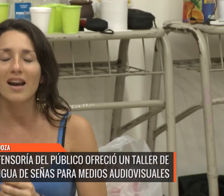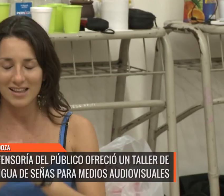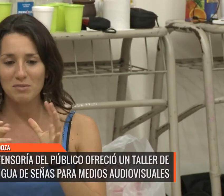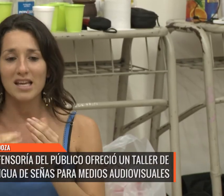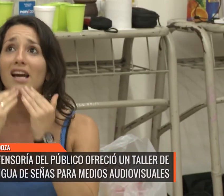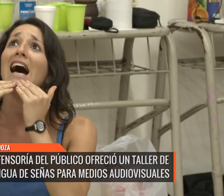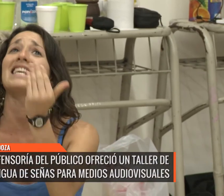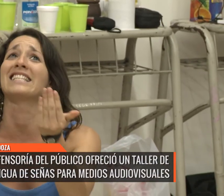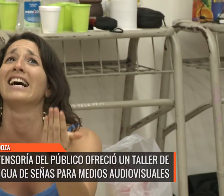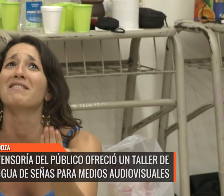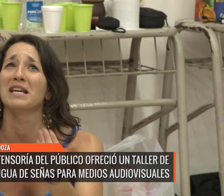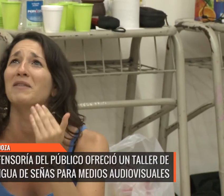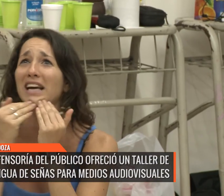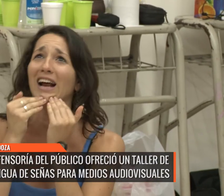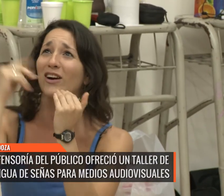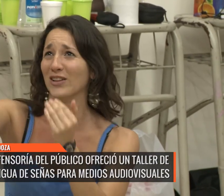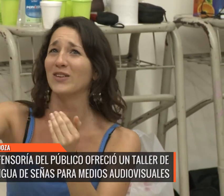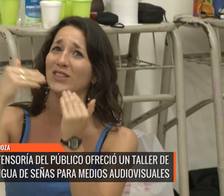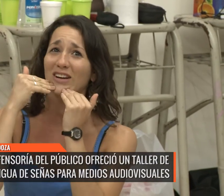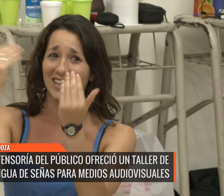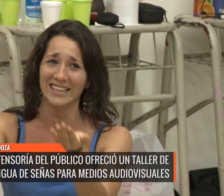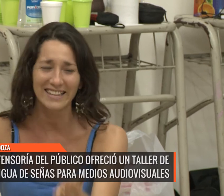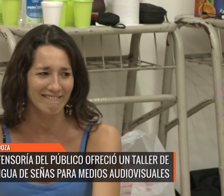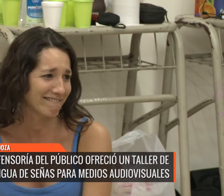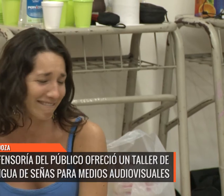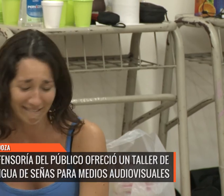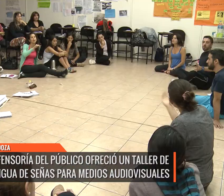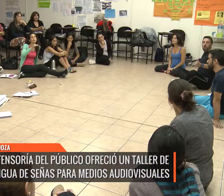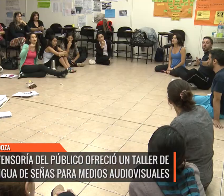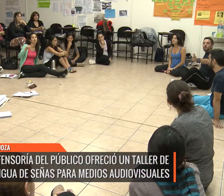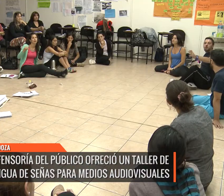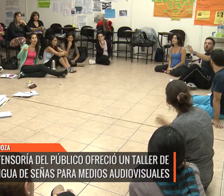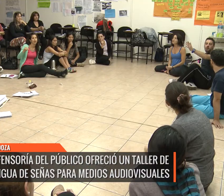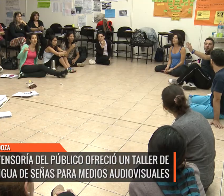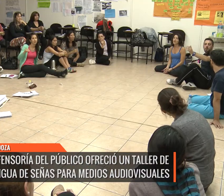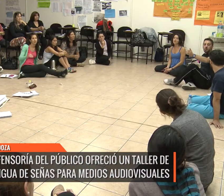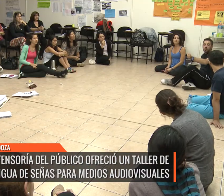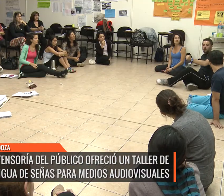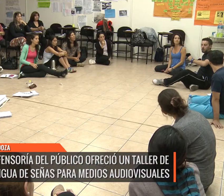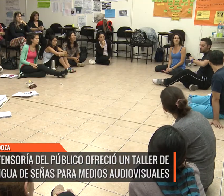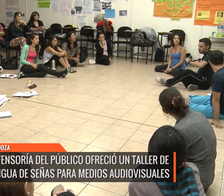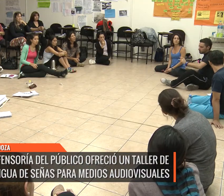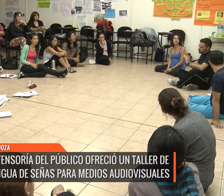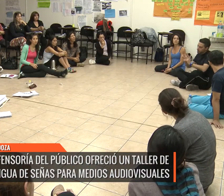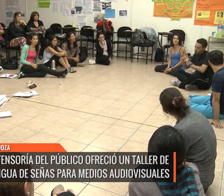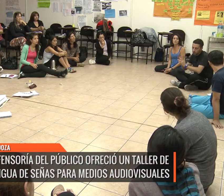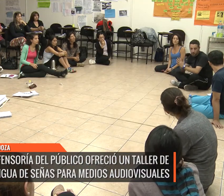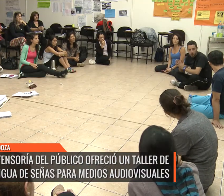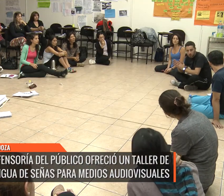La Defensoría tiene alcance nacional. Este taller se hizo en tres regiones del país. En el norte, ya lo hicimos, fue en Jujuy, vino